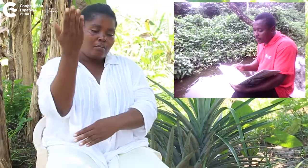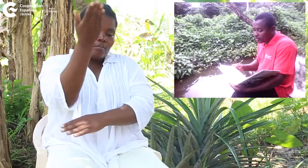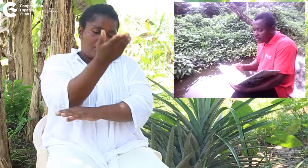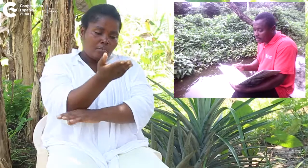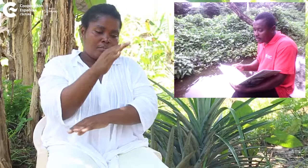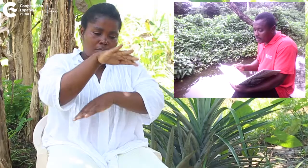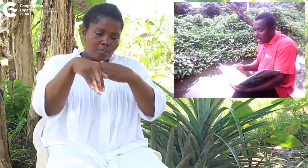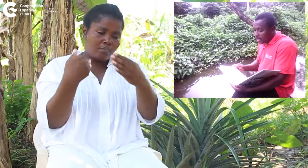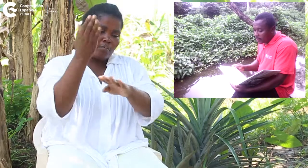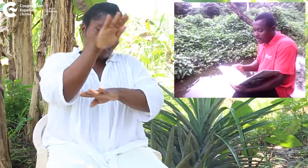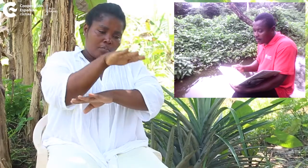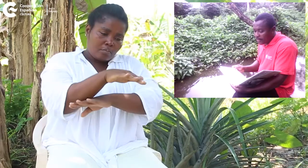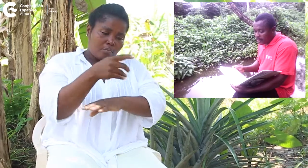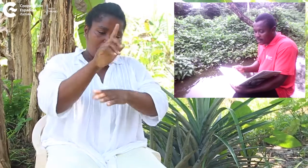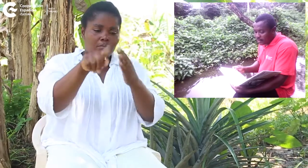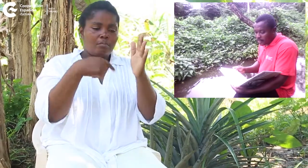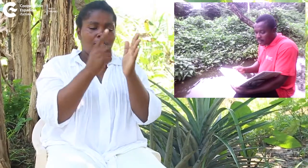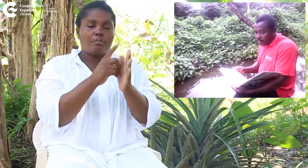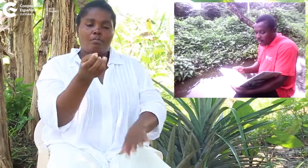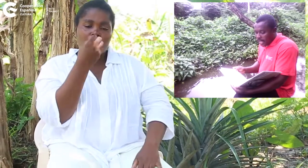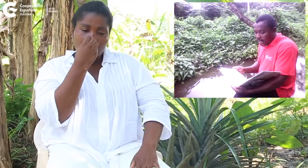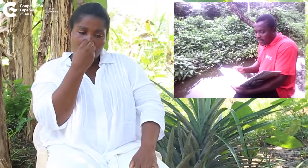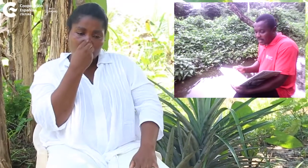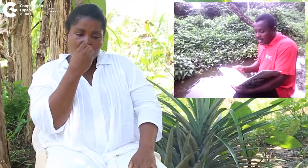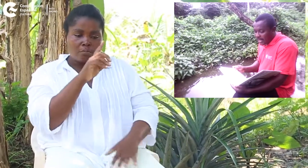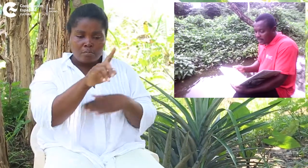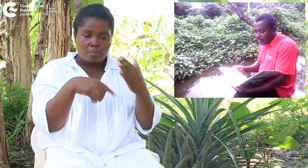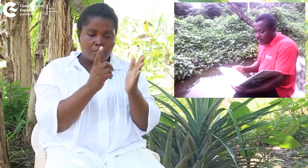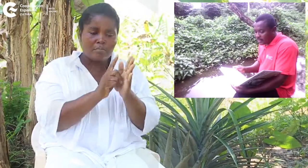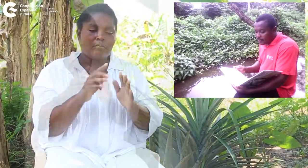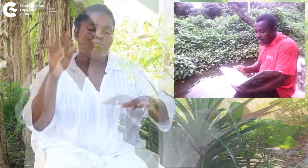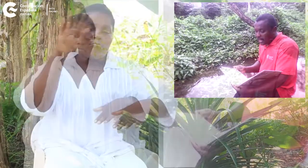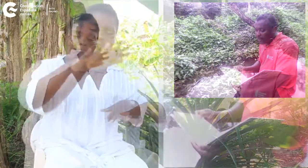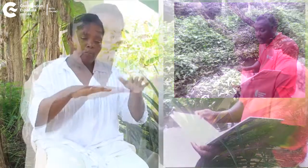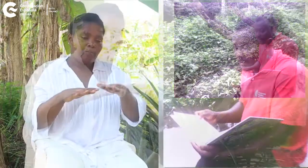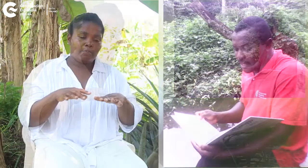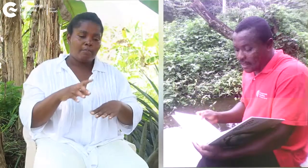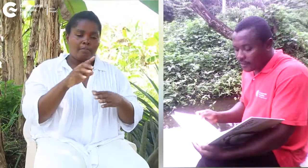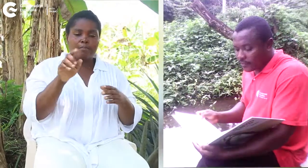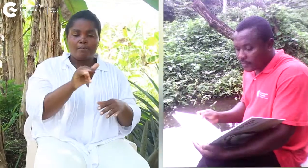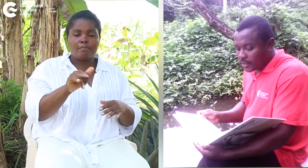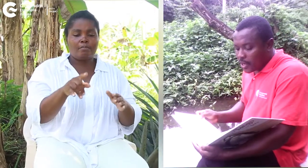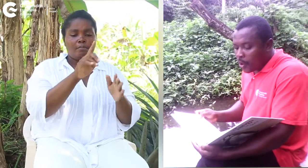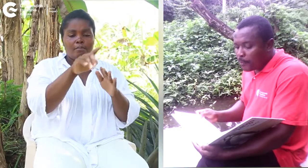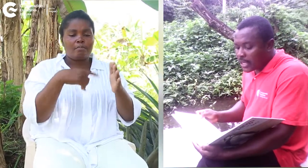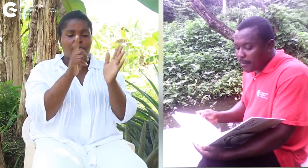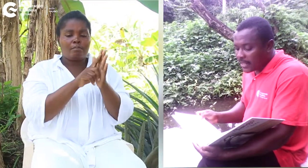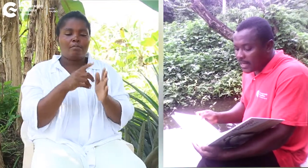noche, a la hora de comer, a la hora de nadar y también a la hora de cenar. Lo empollaban al